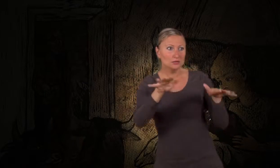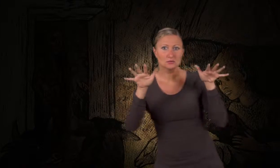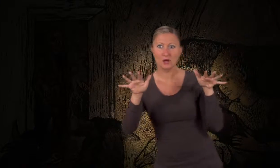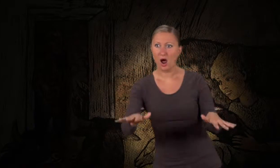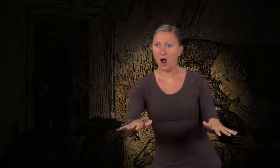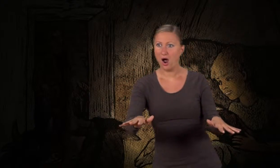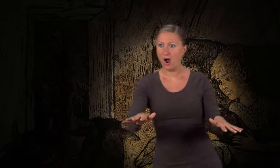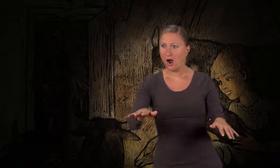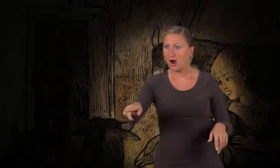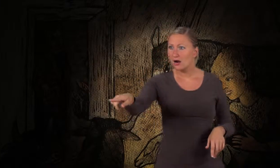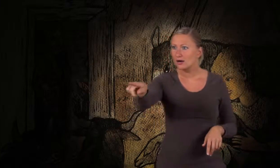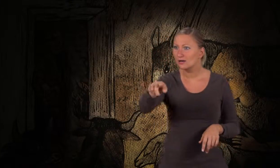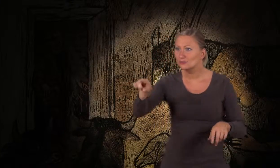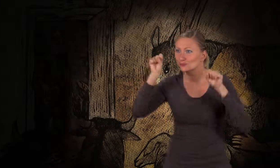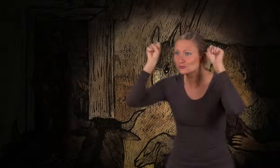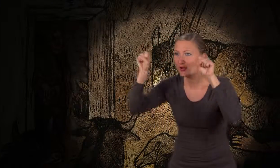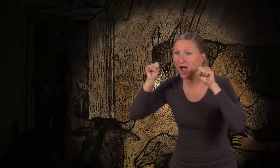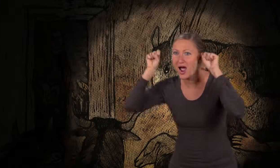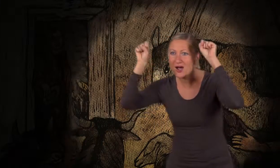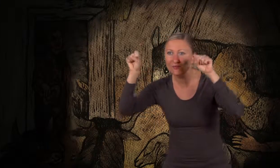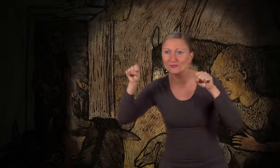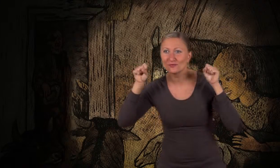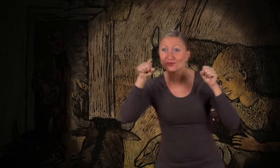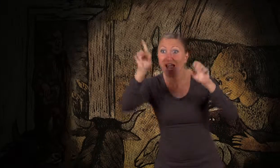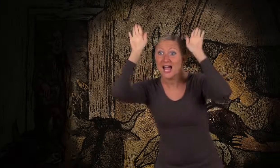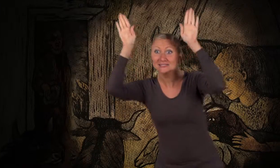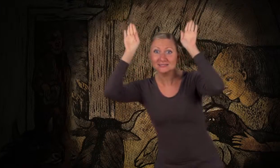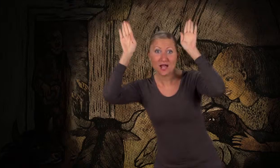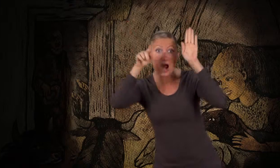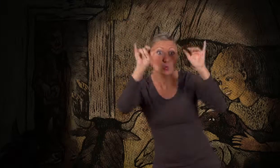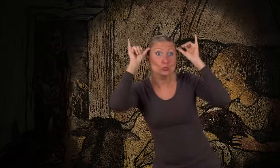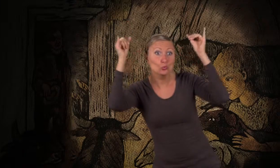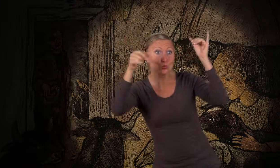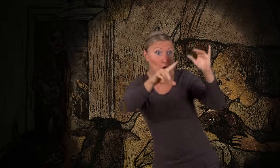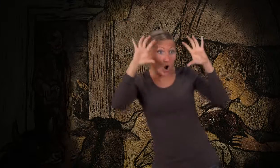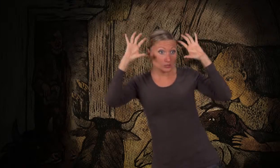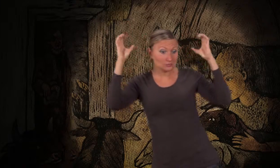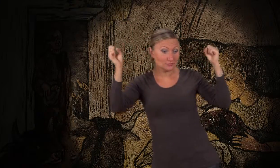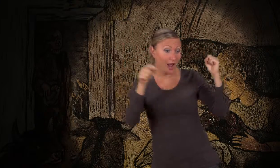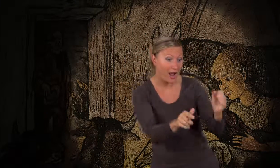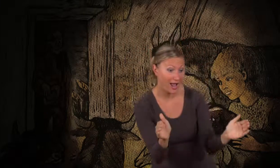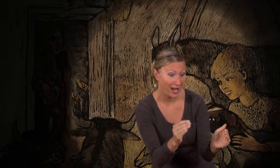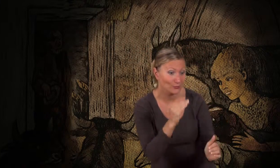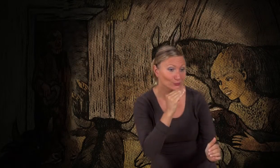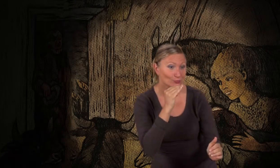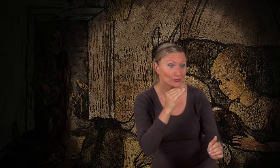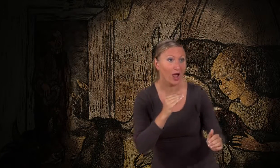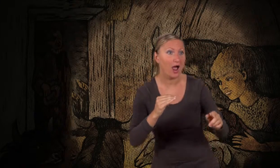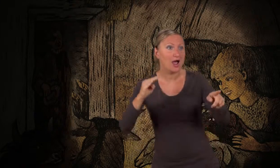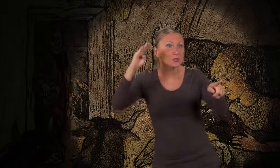Die Schafe, den Esel, die Kuh, den Ochsen, den kleinen Hund